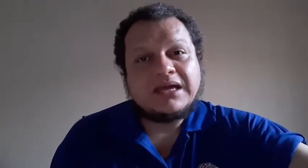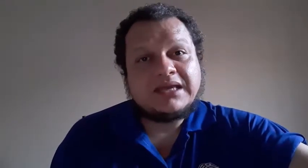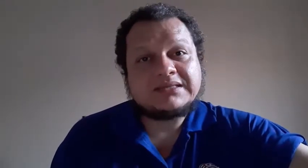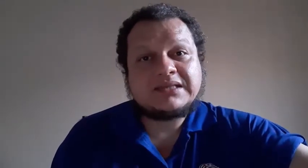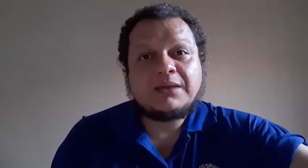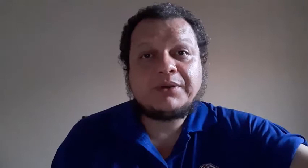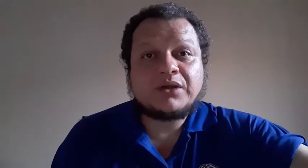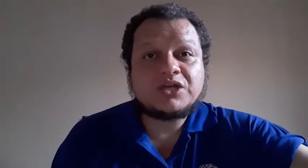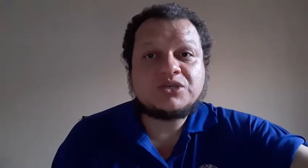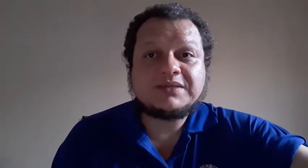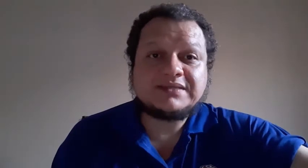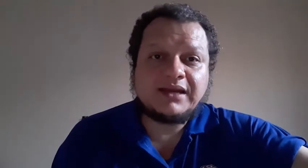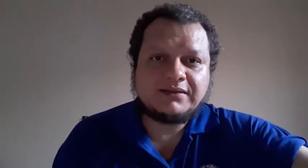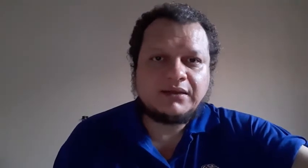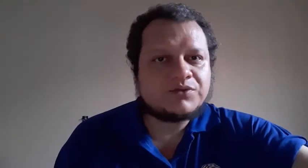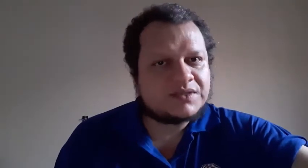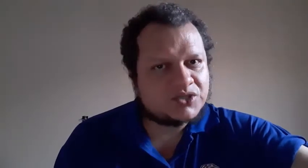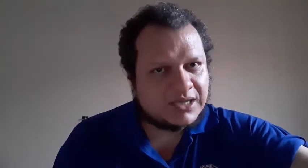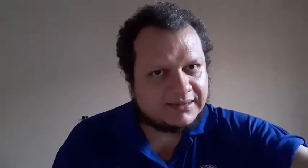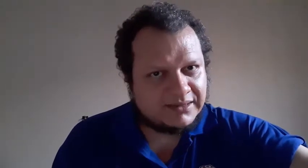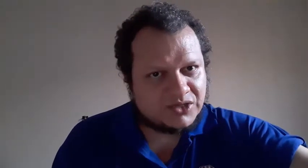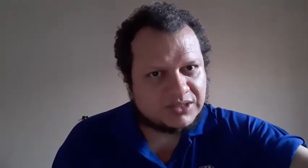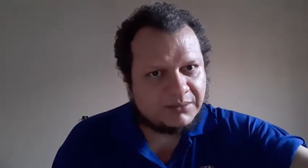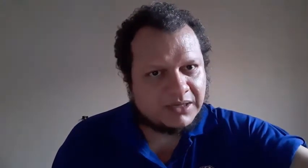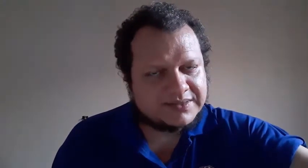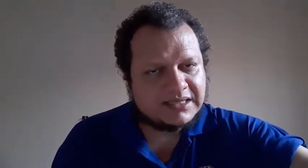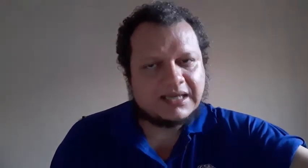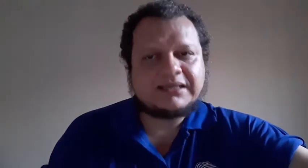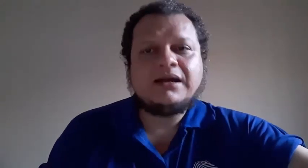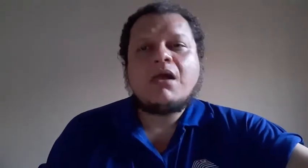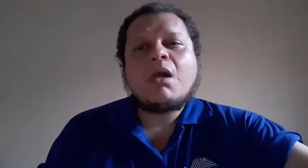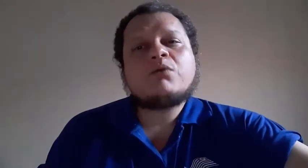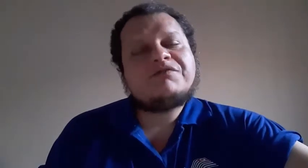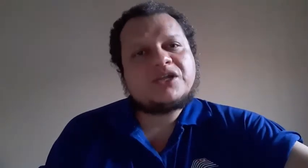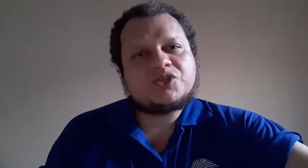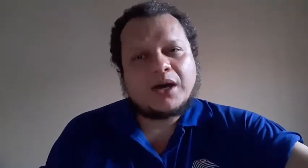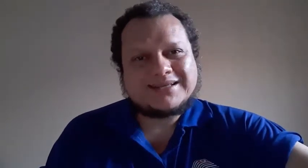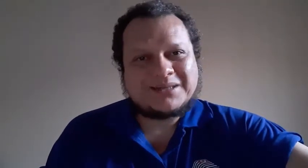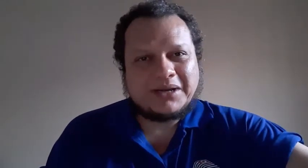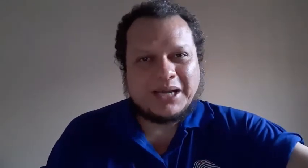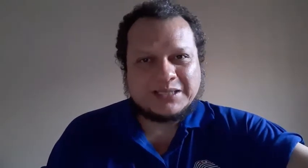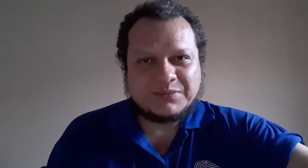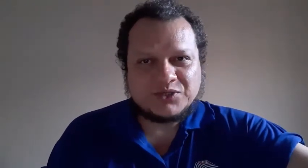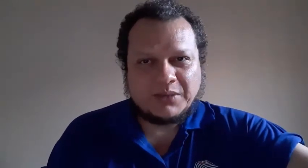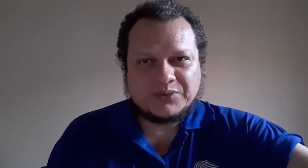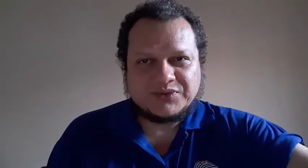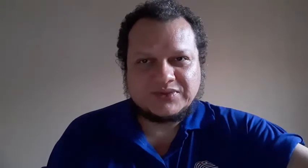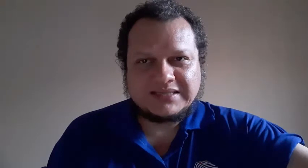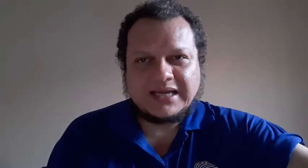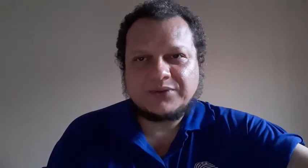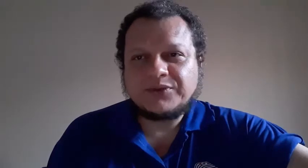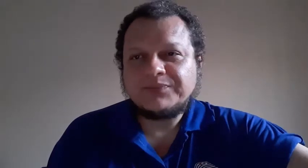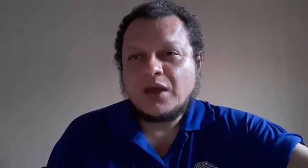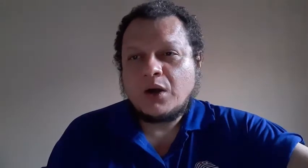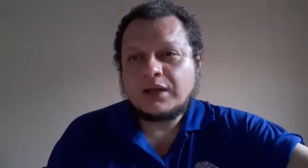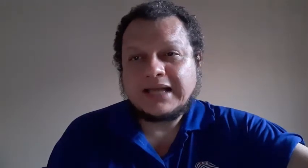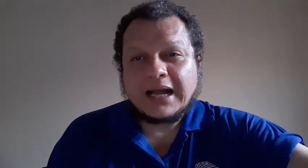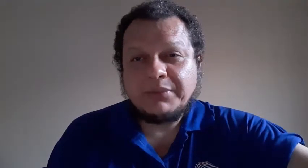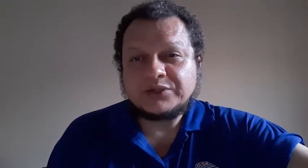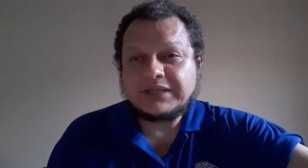E é sempre em regime CLT, ou seja, carteira de trabalho assinada com 20 horas semanais, mais ou menos. Tá certo? Ó, tá acabando. Tem